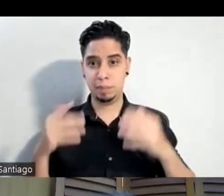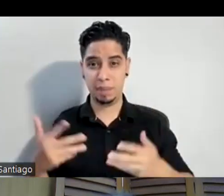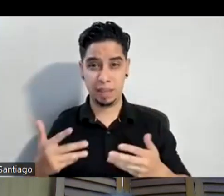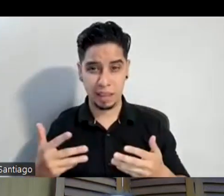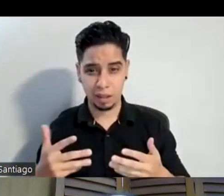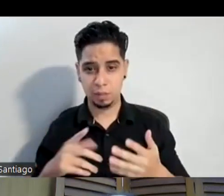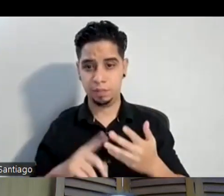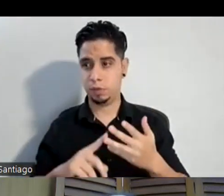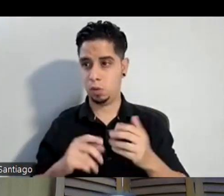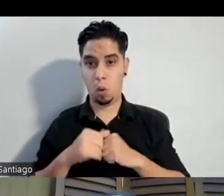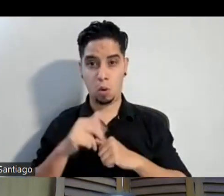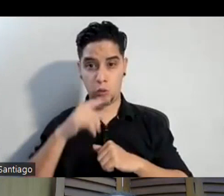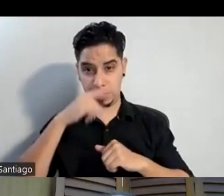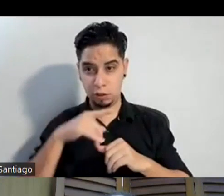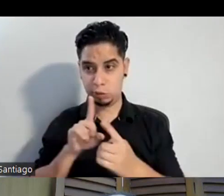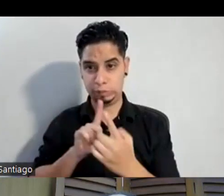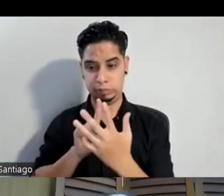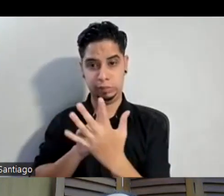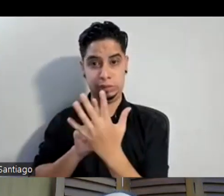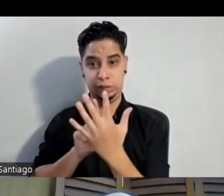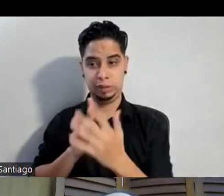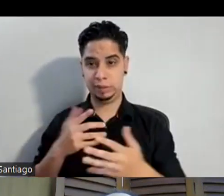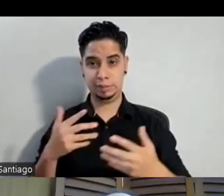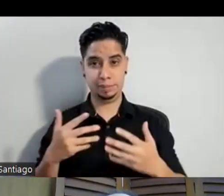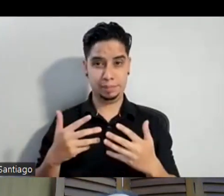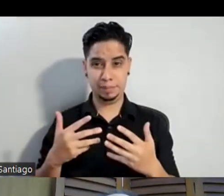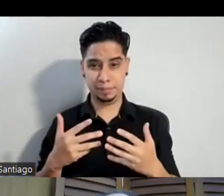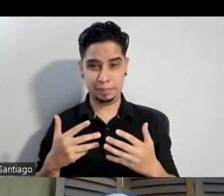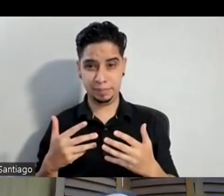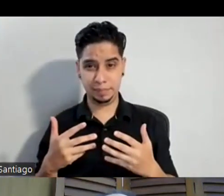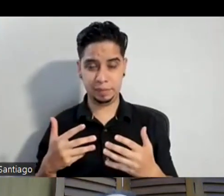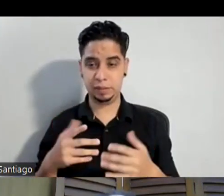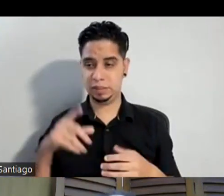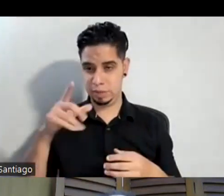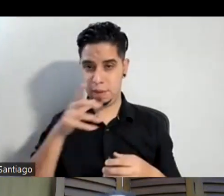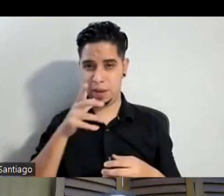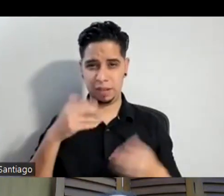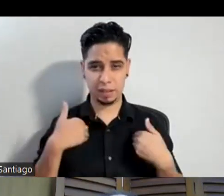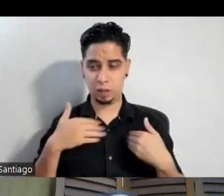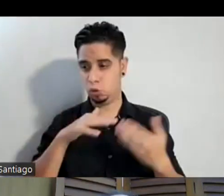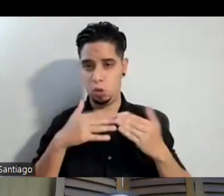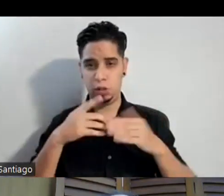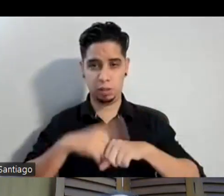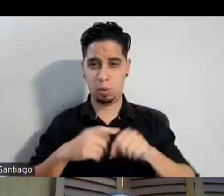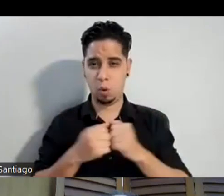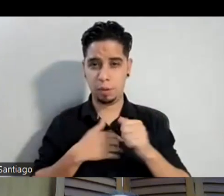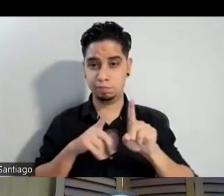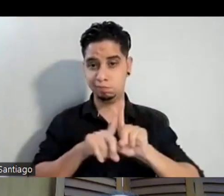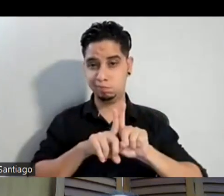niños que no fueran con ella, me entiendes, si ella no estaba presente o no estaba alrededor. Y pues el psicólogo le dice que como